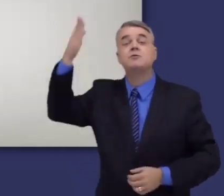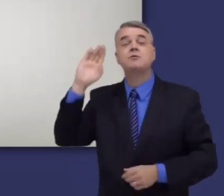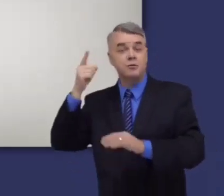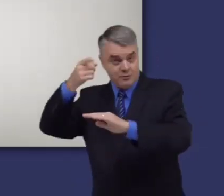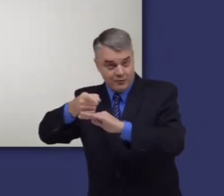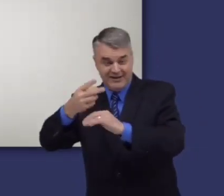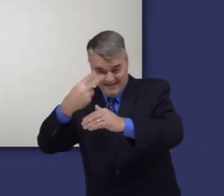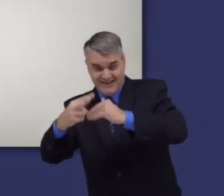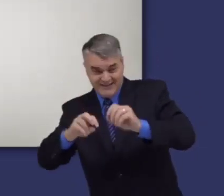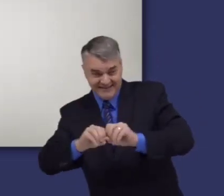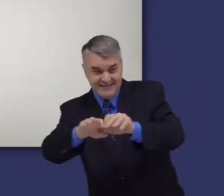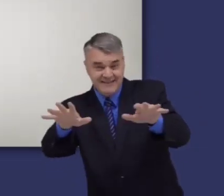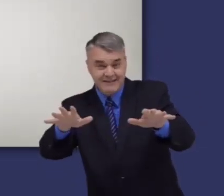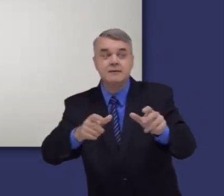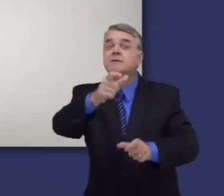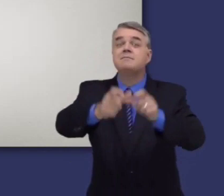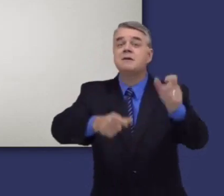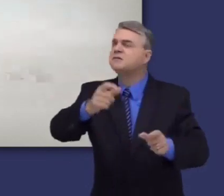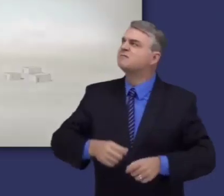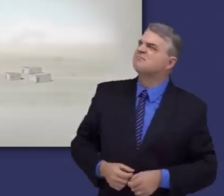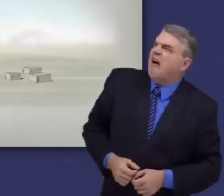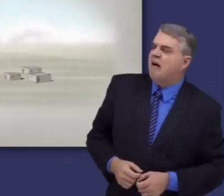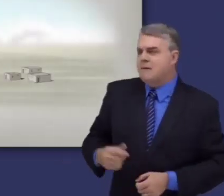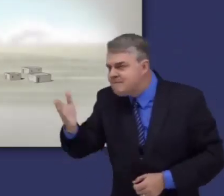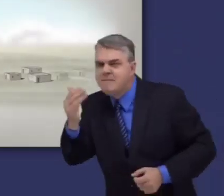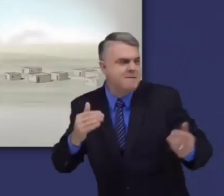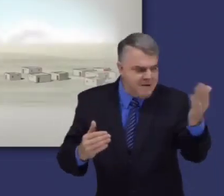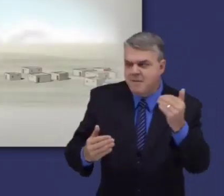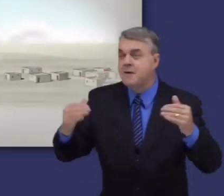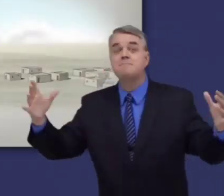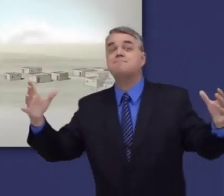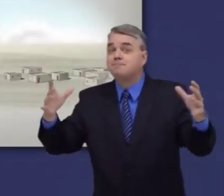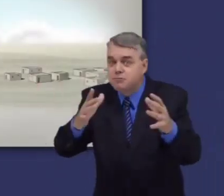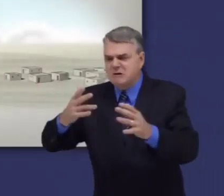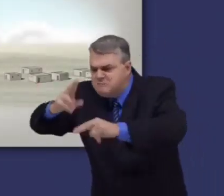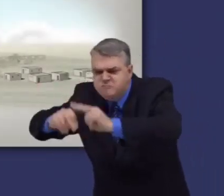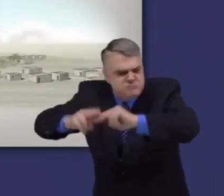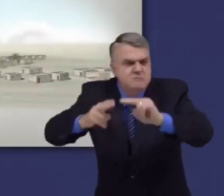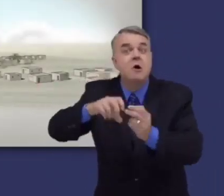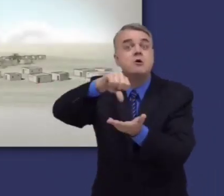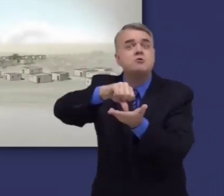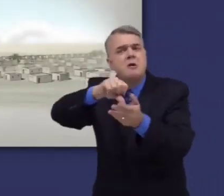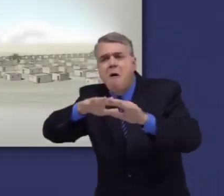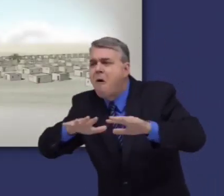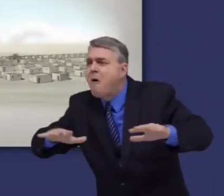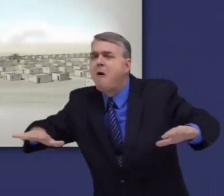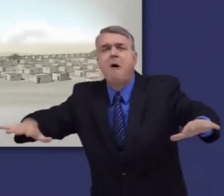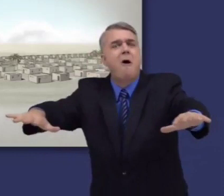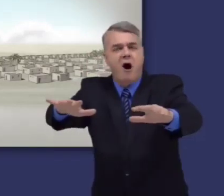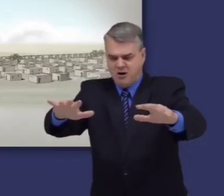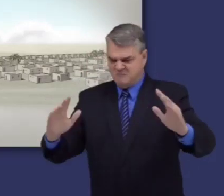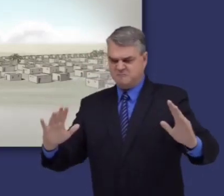Los capítulos 10 y 11 dicen que después del diluvio, la gente construye una ciudad con una gran torre para vivir juntos